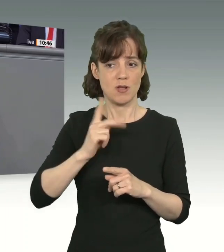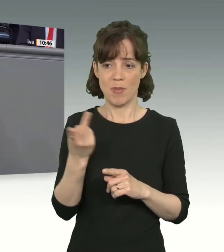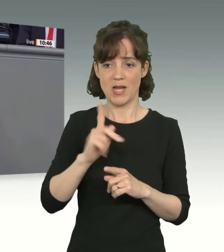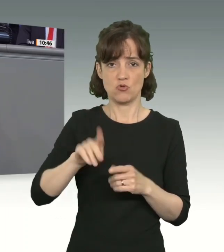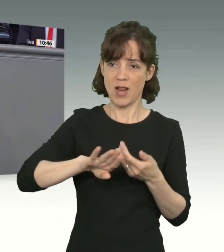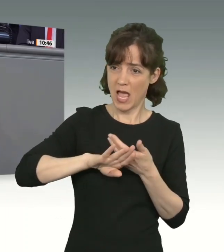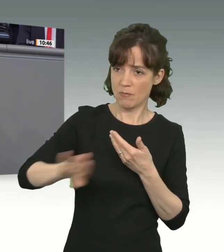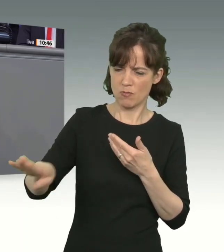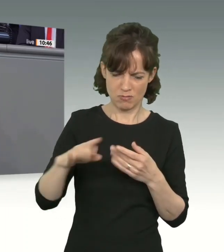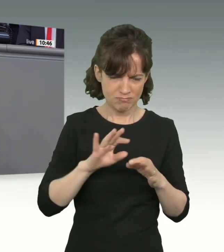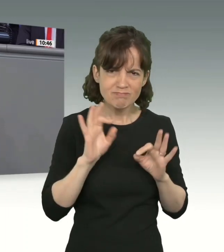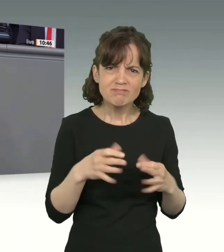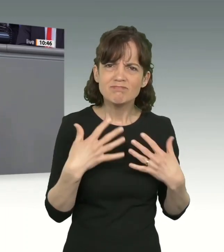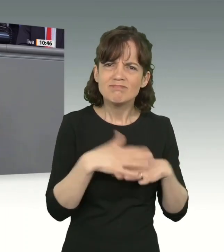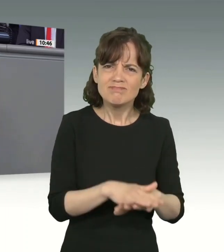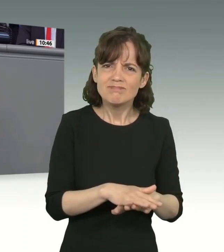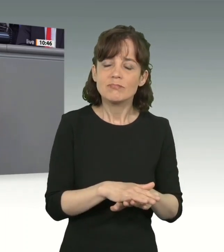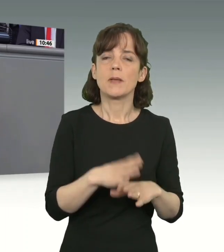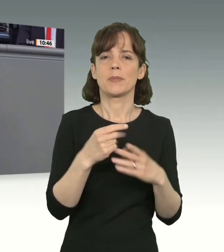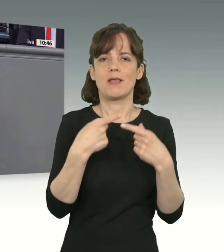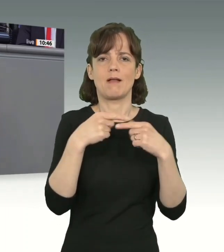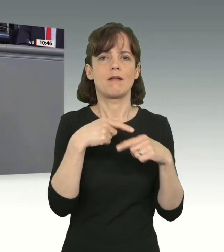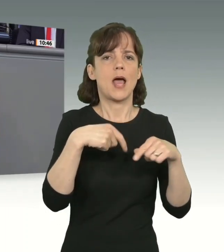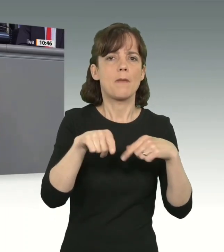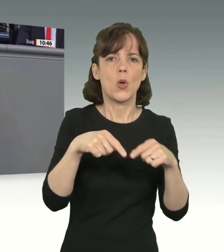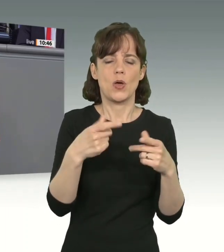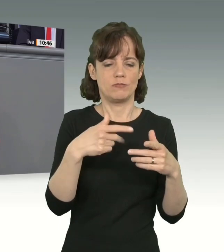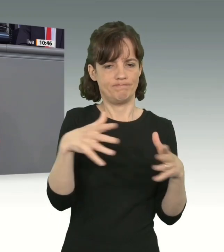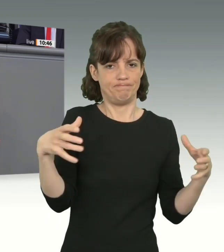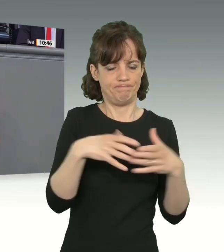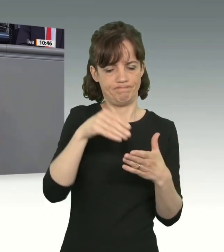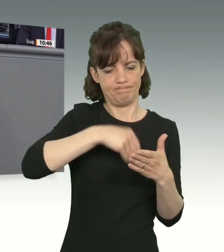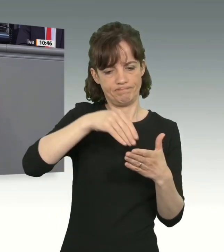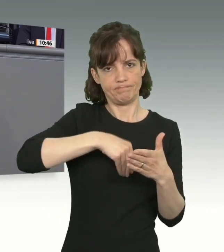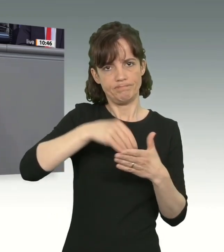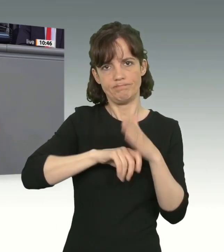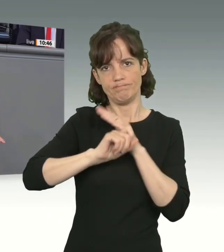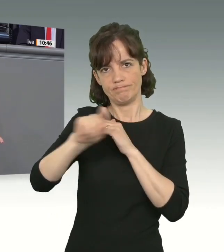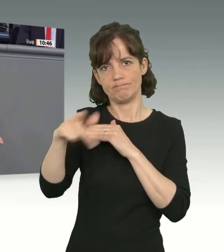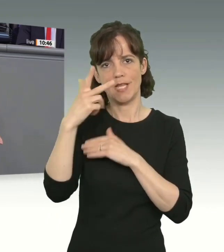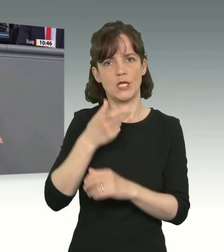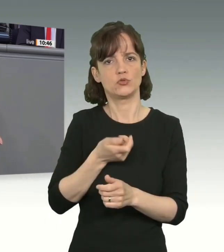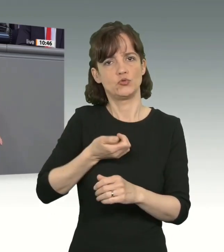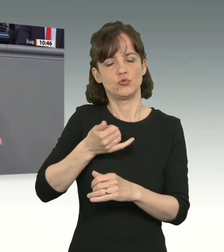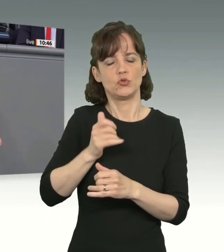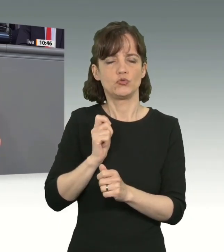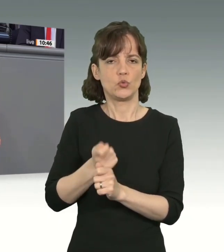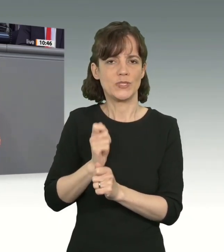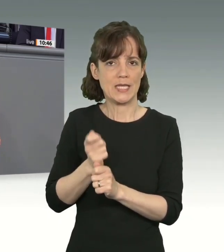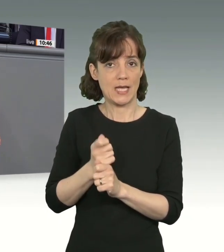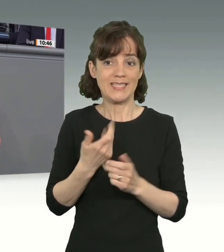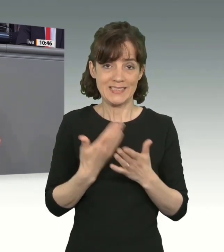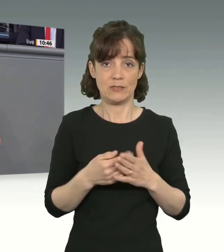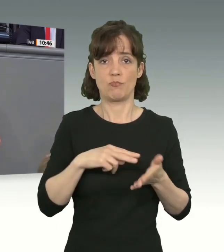integriert sind. Und ich habe gemeinsam mit anderen Abgeordneten einen Brief an Herrn Schuster geschrieben. So geht echte Politik, die